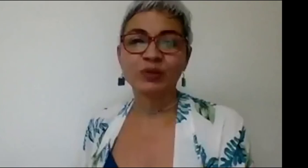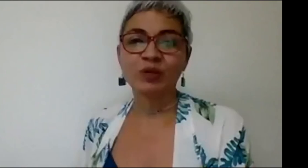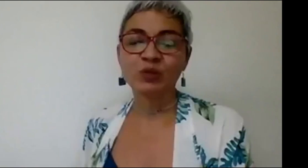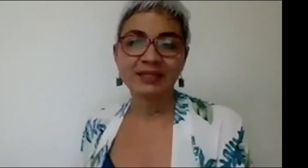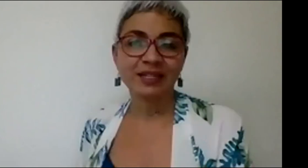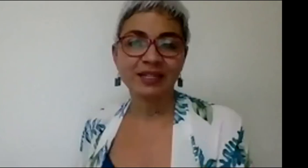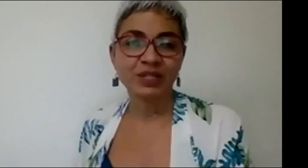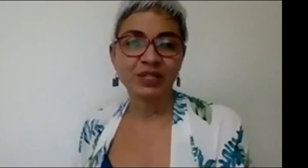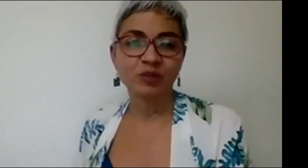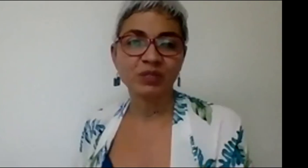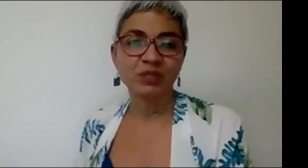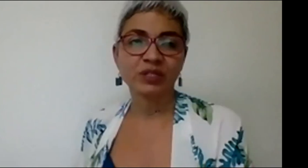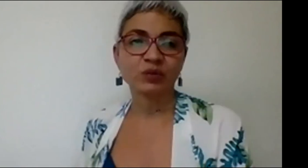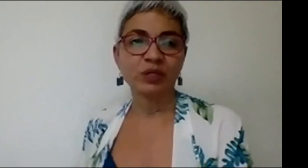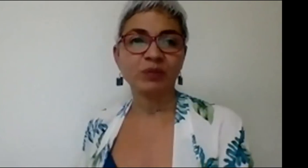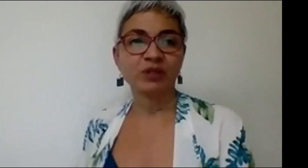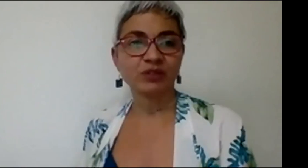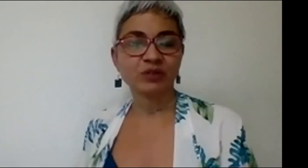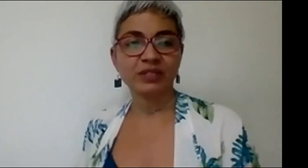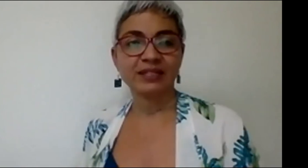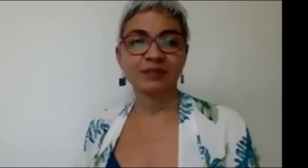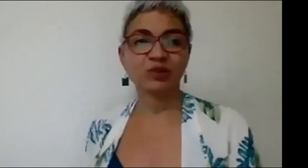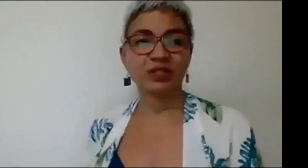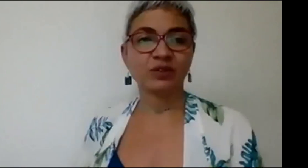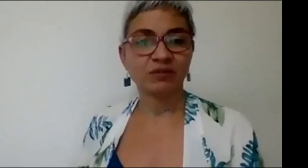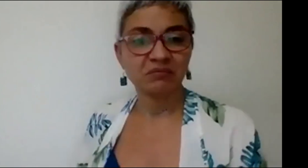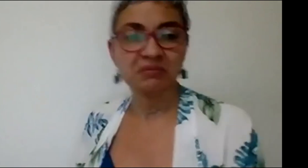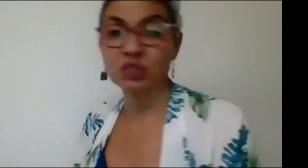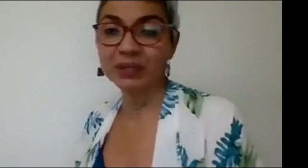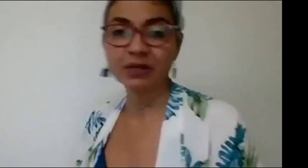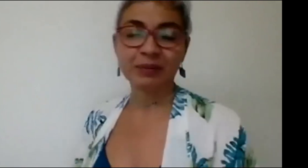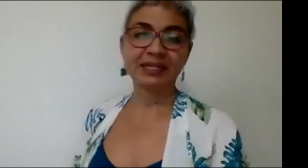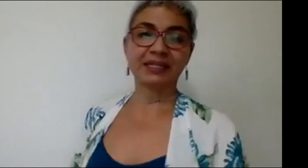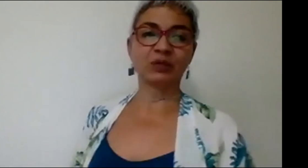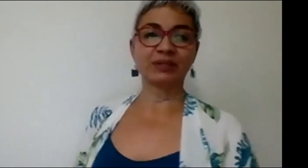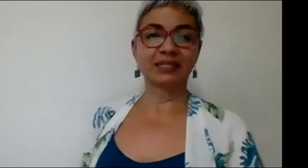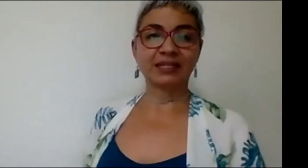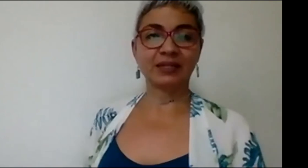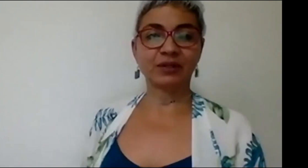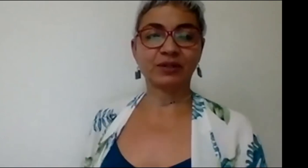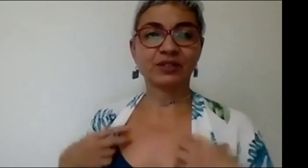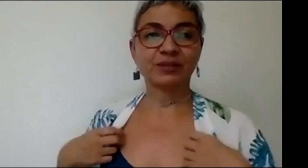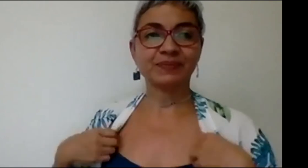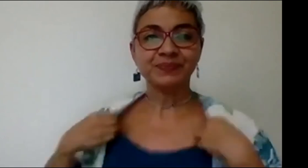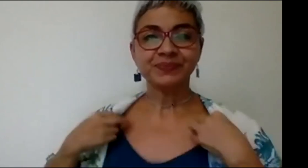ha ayudado muchísimo más a la comunicación viso-gestual pero en estos días hemos tenido yo particularmente he tenido bastantes líos de conexión